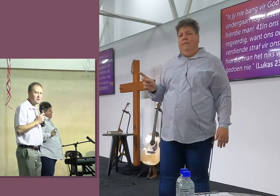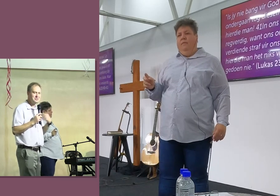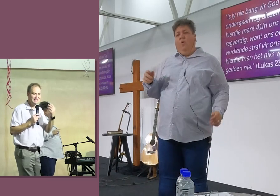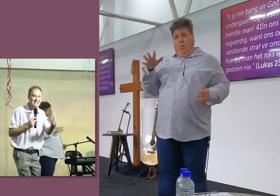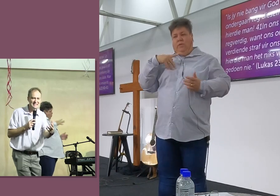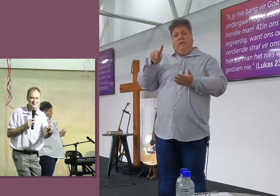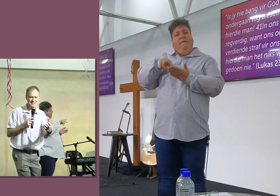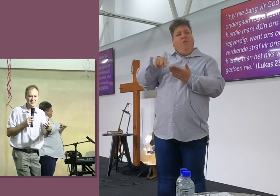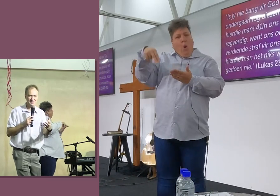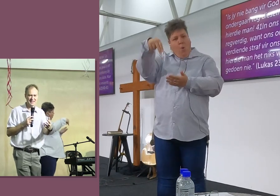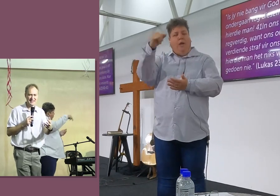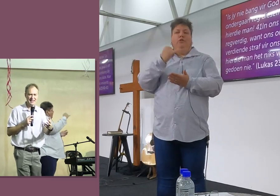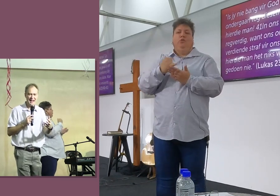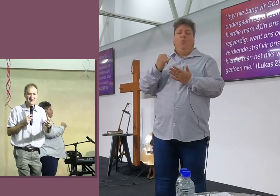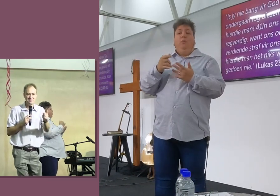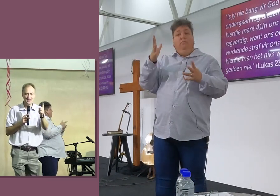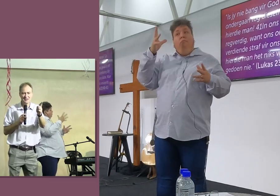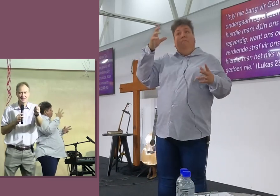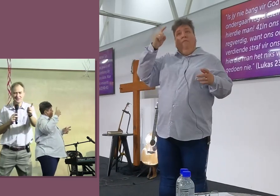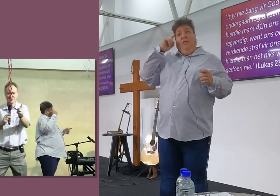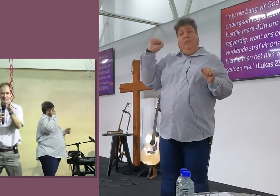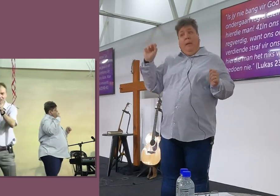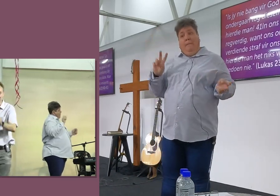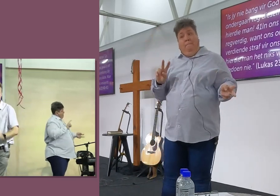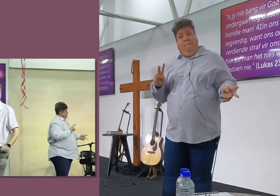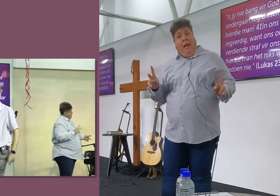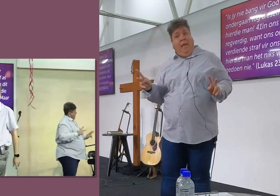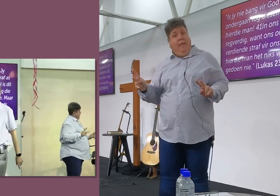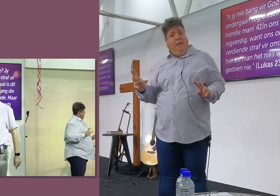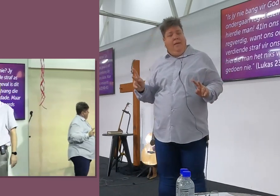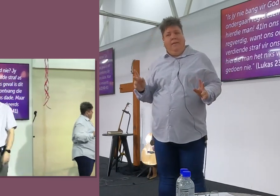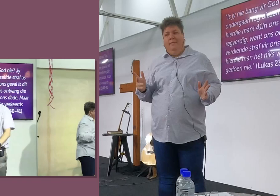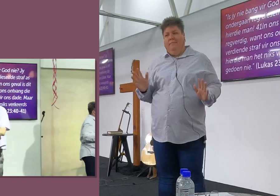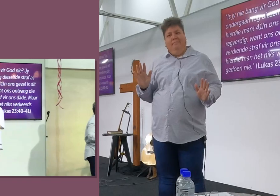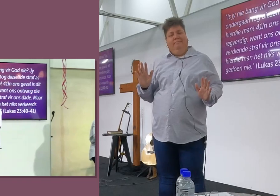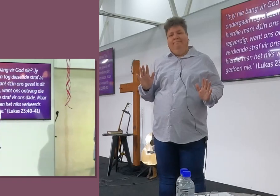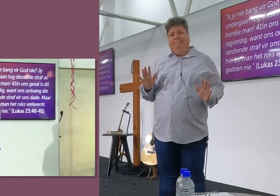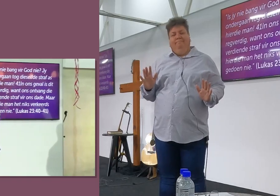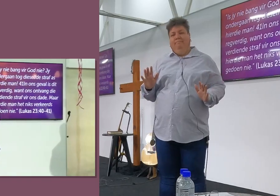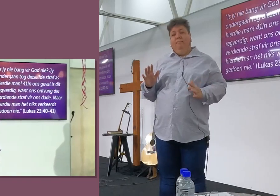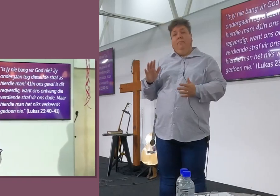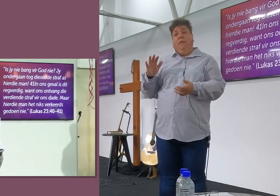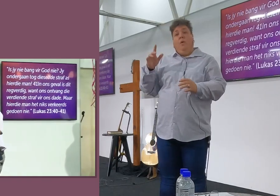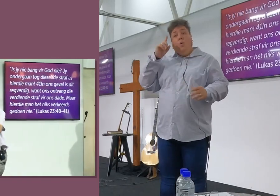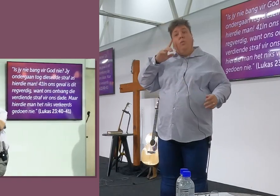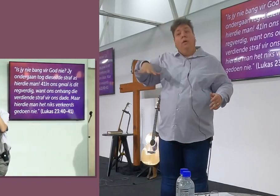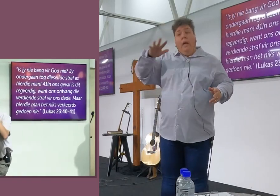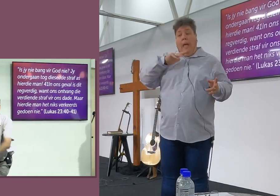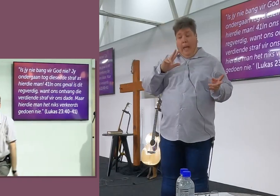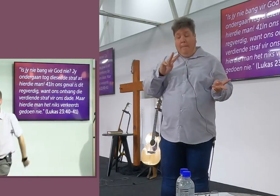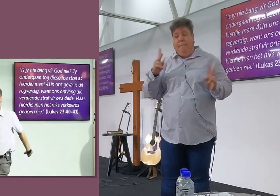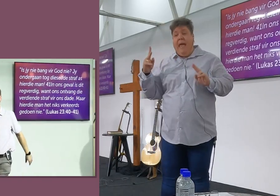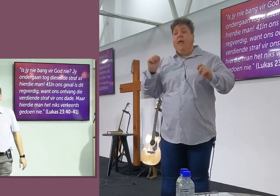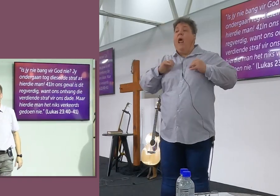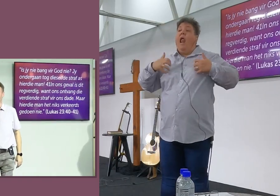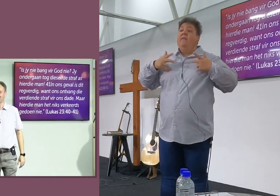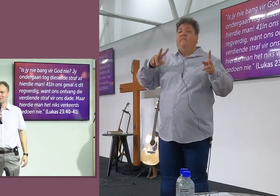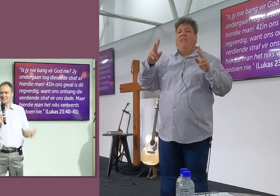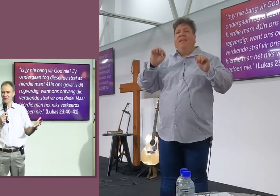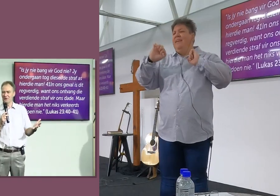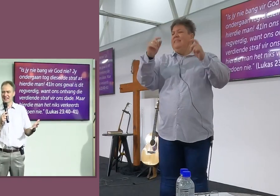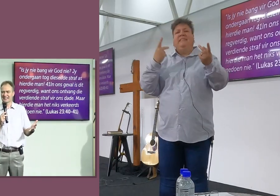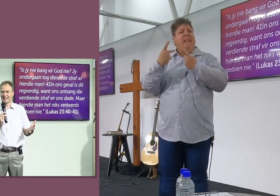Nou, ons lees nie van sy bekering, nie. en, kan ek gaan allemaal sy oor sien. Ammal sy bekering lyk nie die safte, nie.